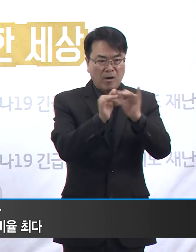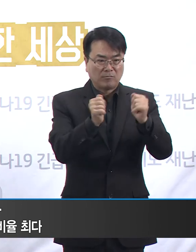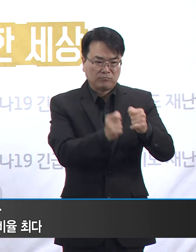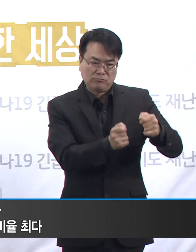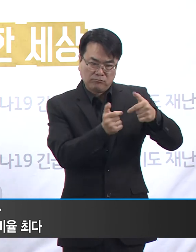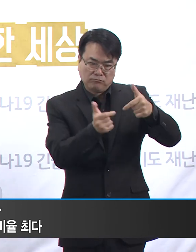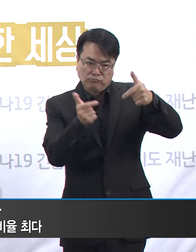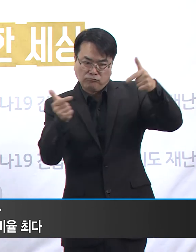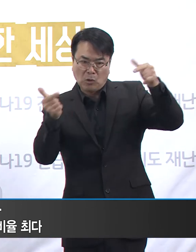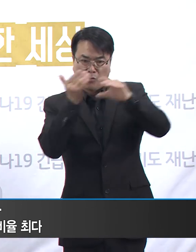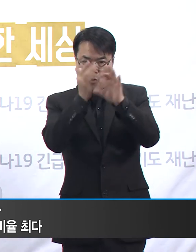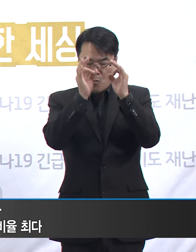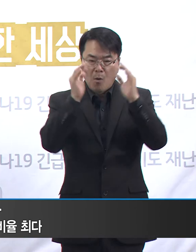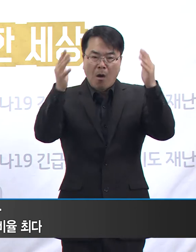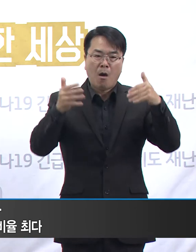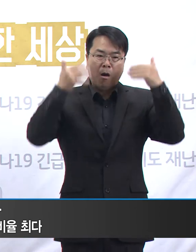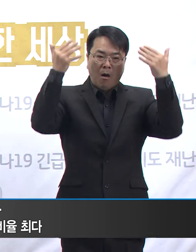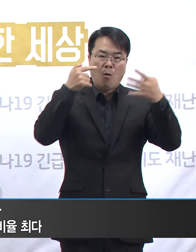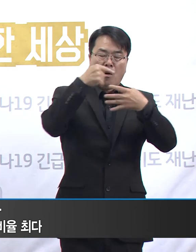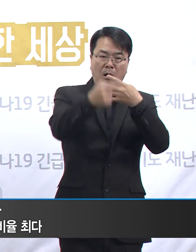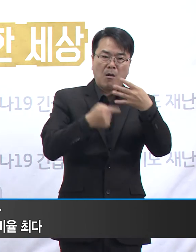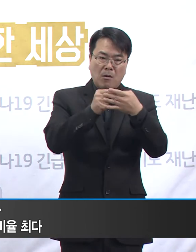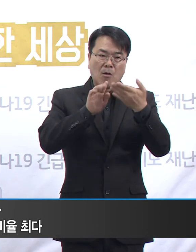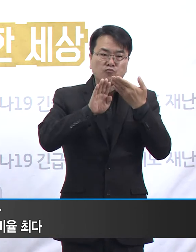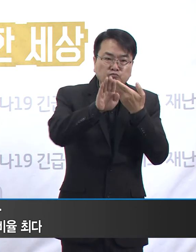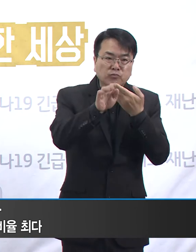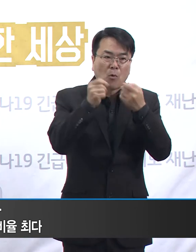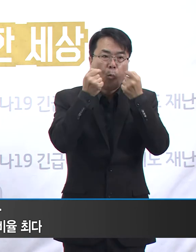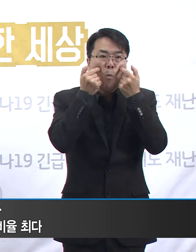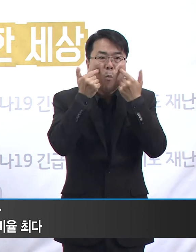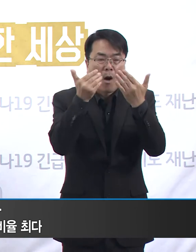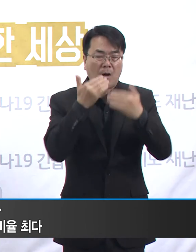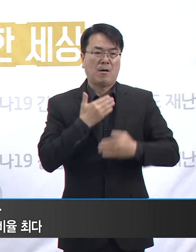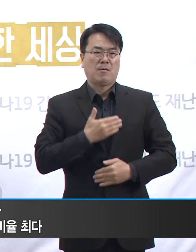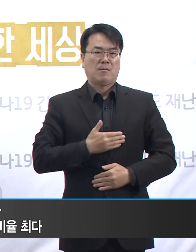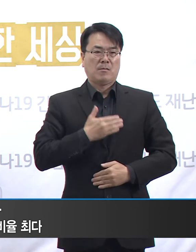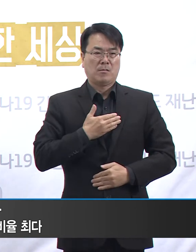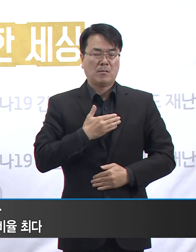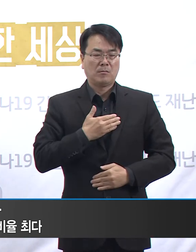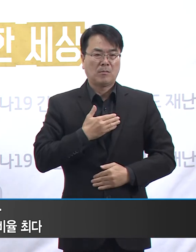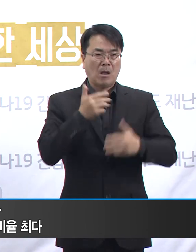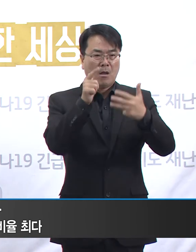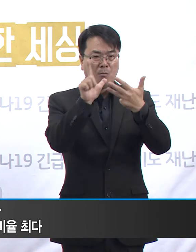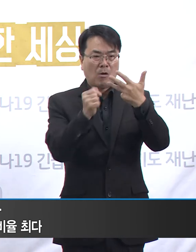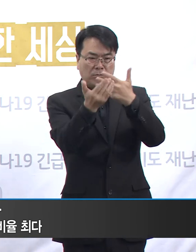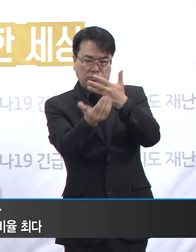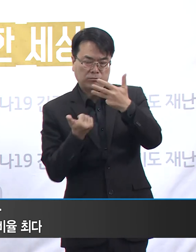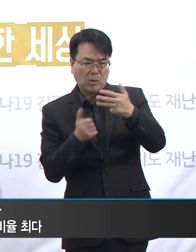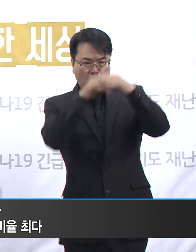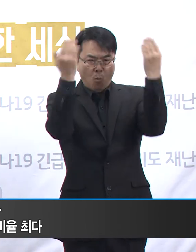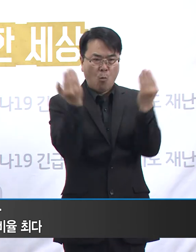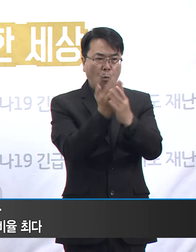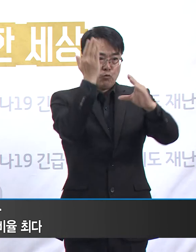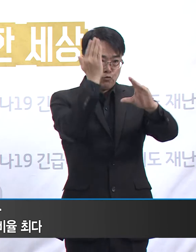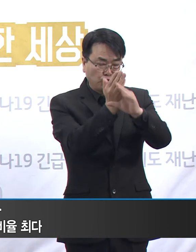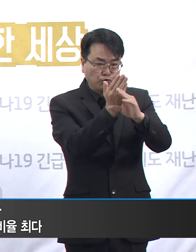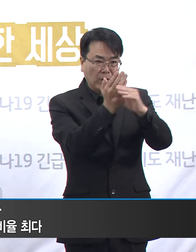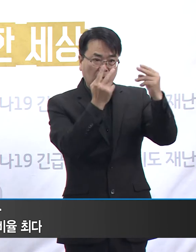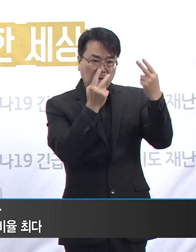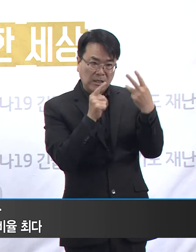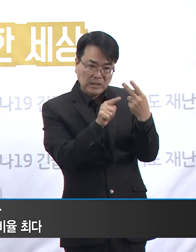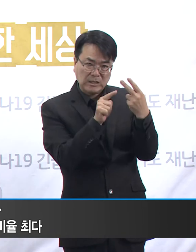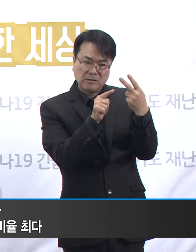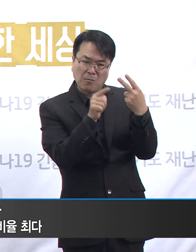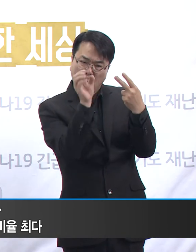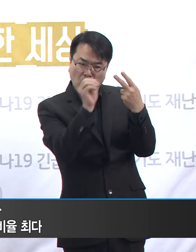가을 이후 뚜렷합니다. 8월에는 전체 감염자의 2.03%에 불과했지만 9월에는